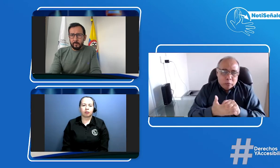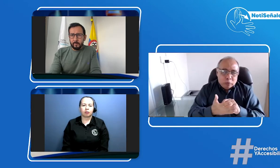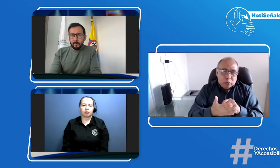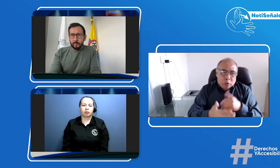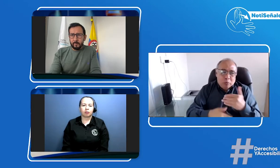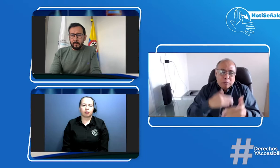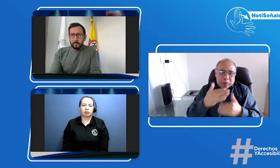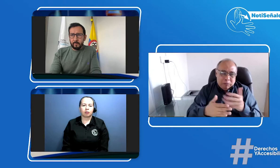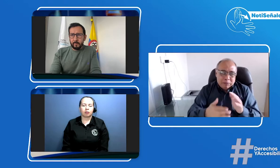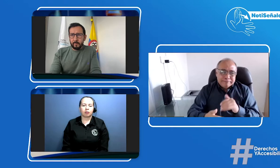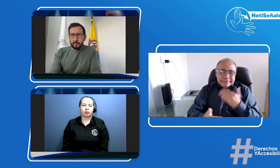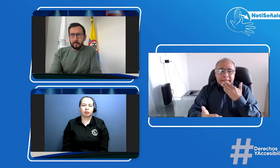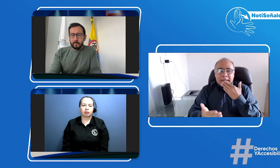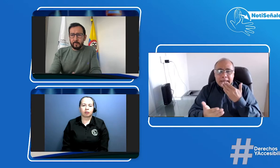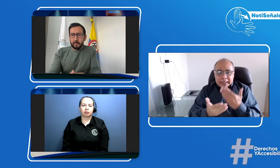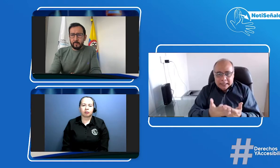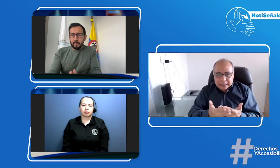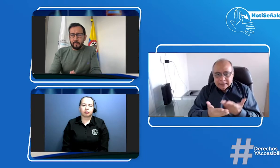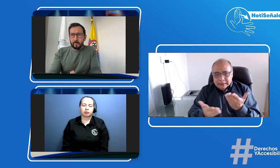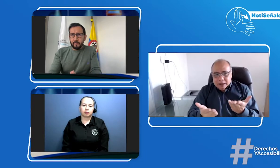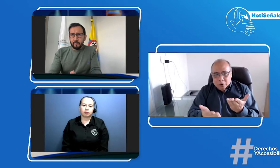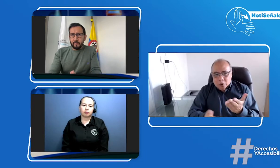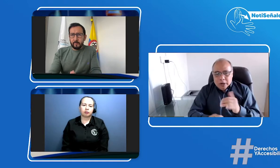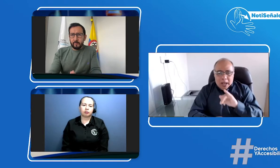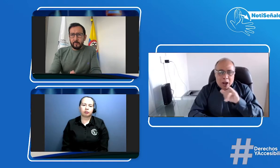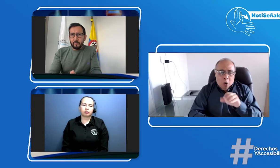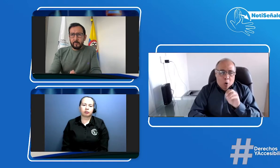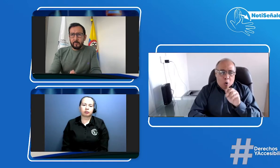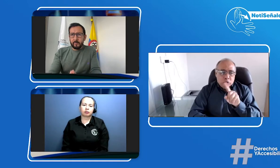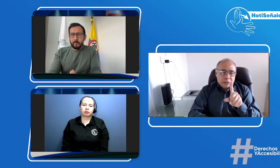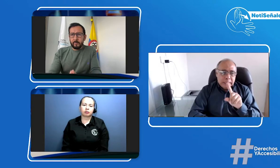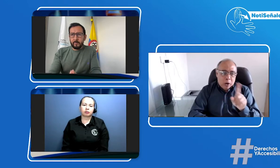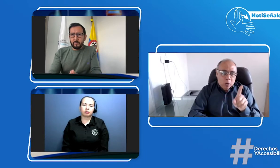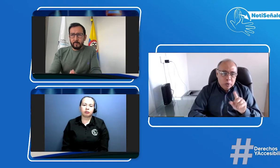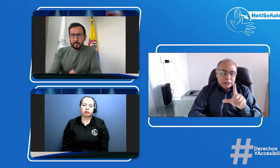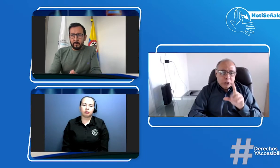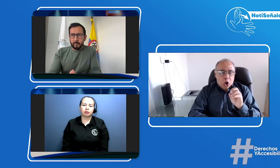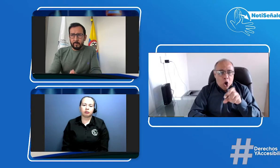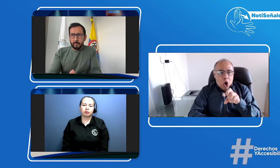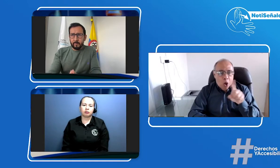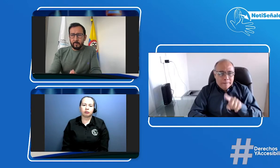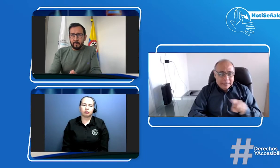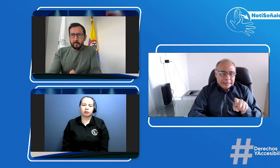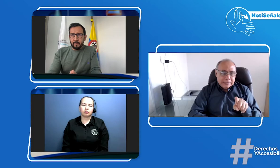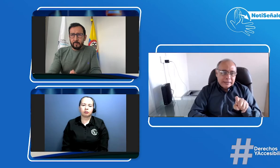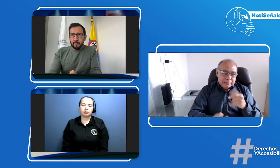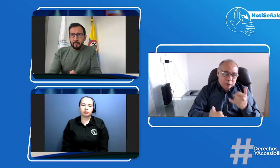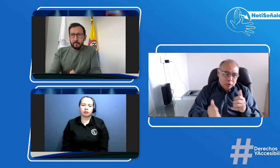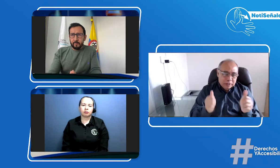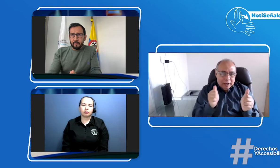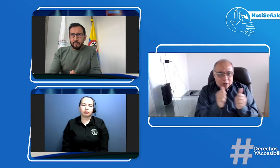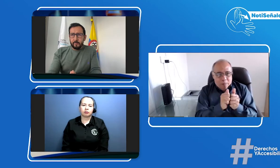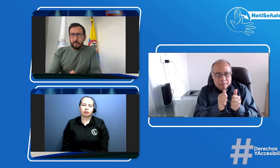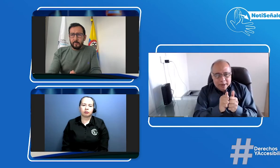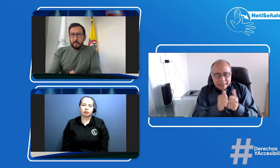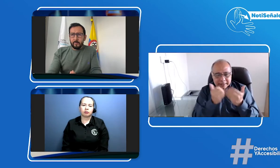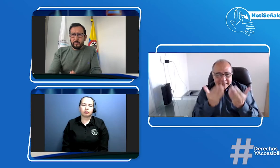ávidos estamos ávidos de que este proceso se pueda hacer lo más pronto posible gracias también José Luis López por